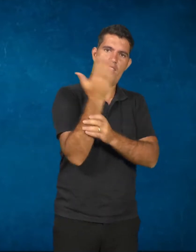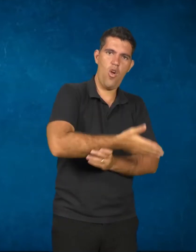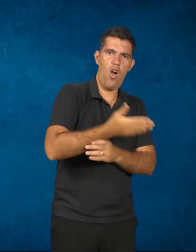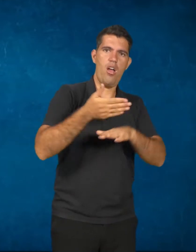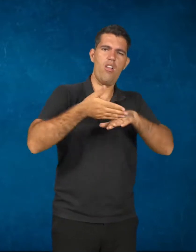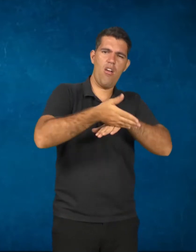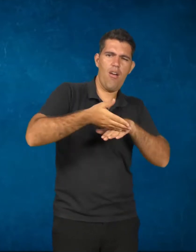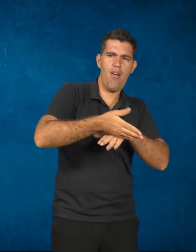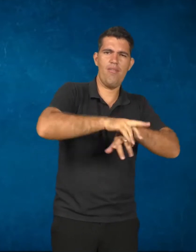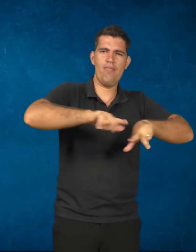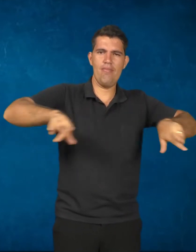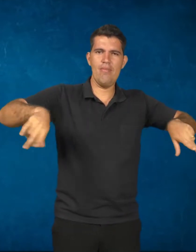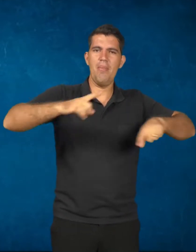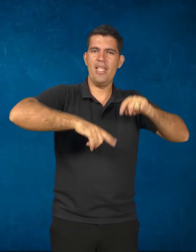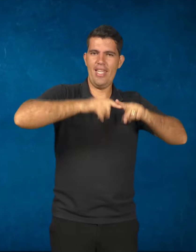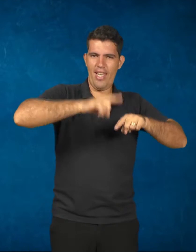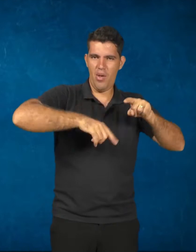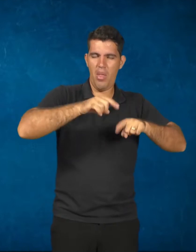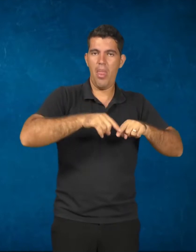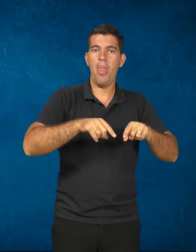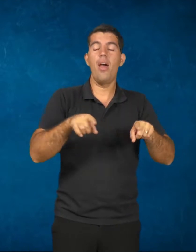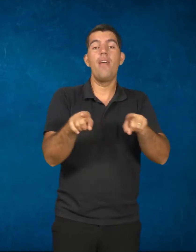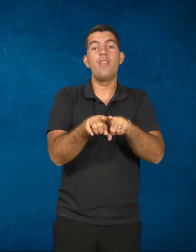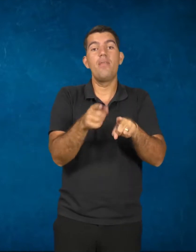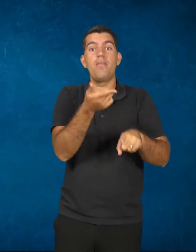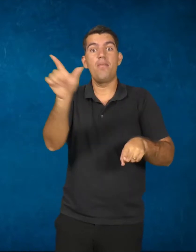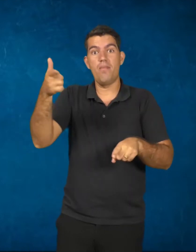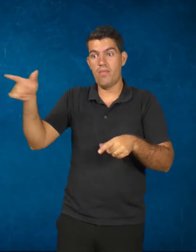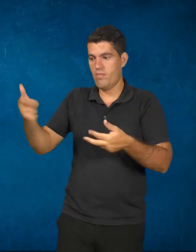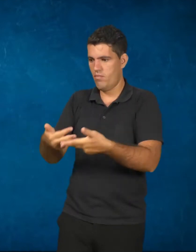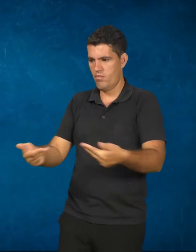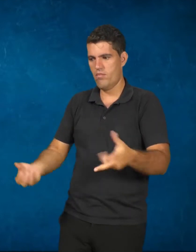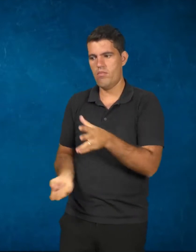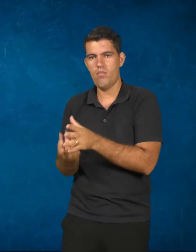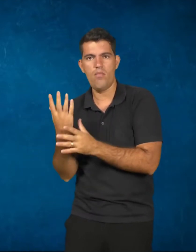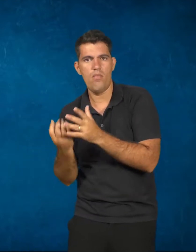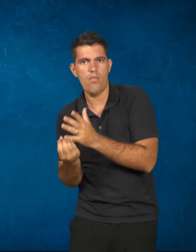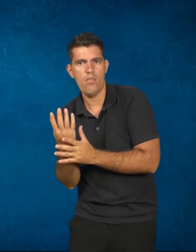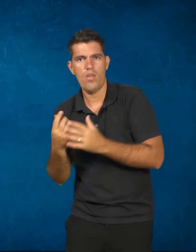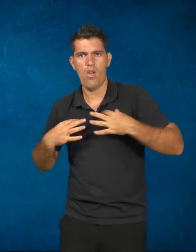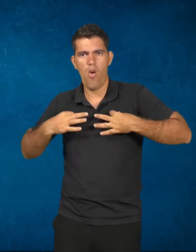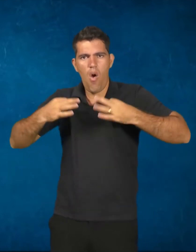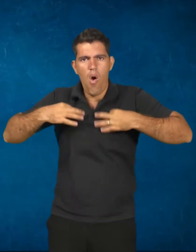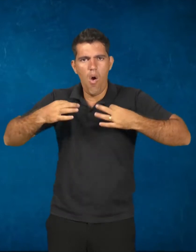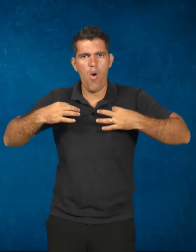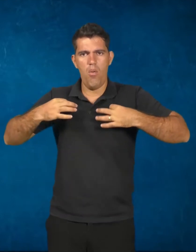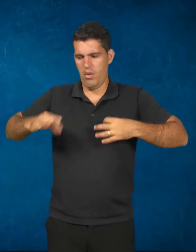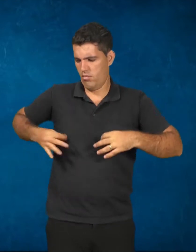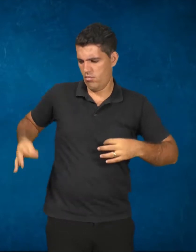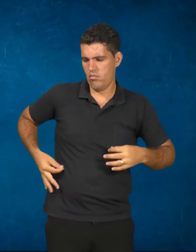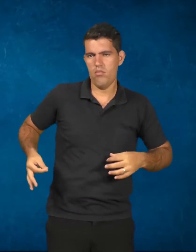e também produzia outros bens. Produzia vestuário, moradia,